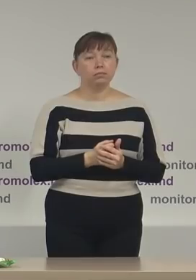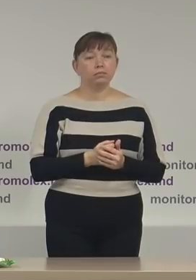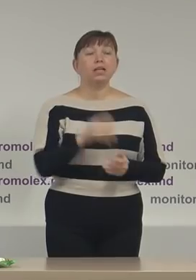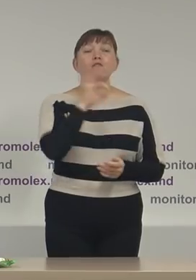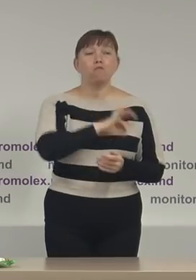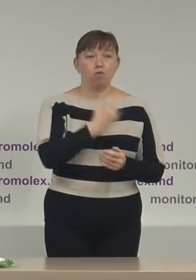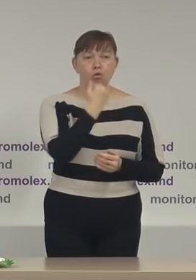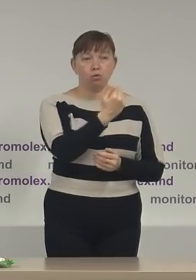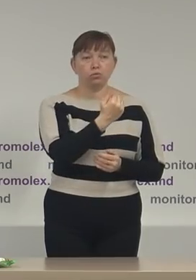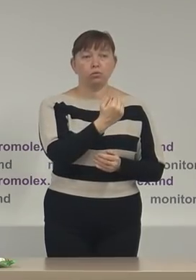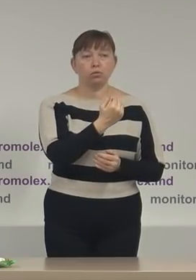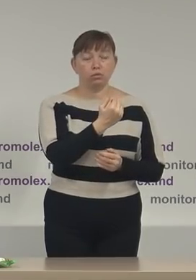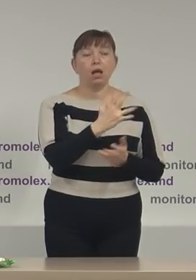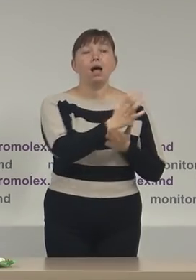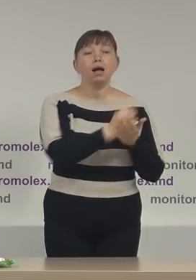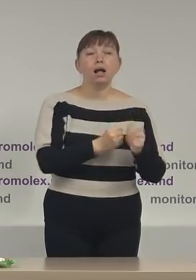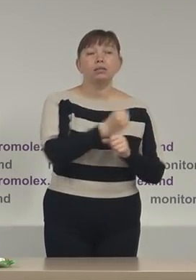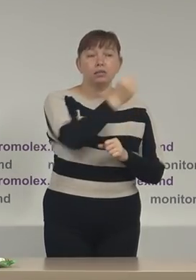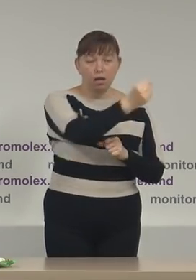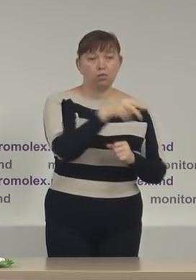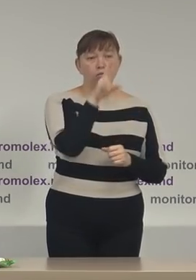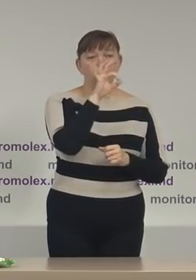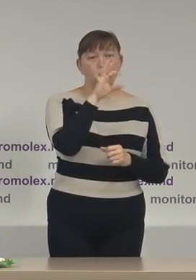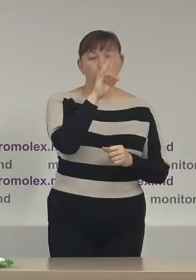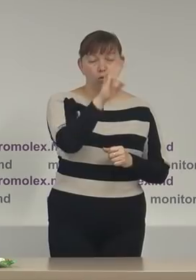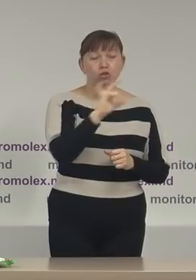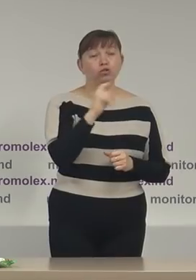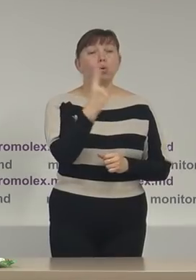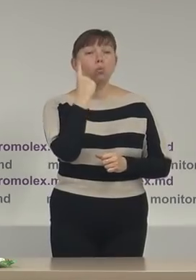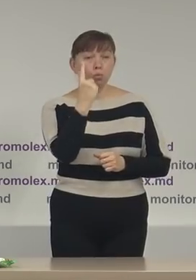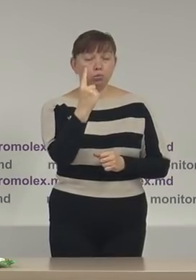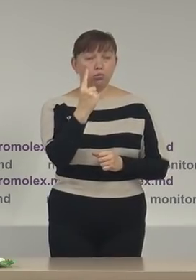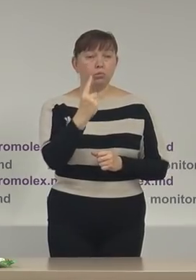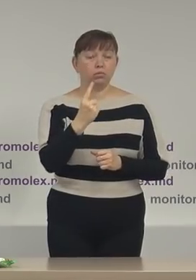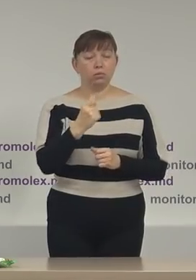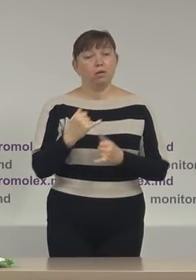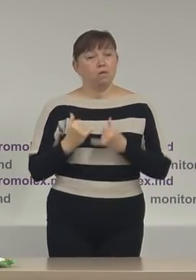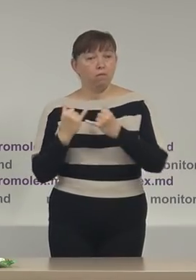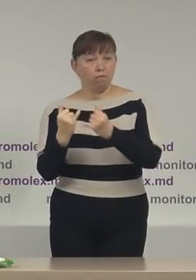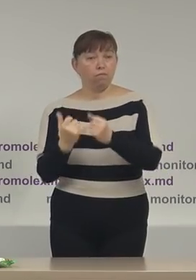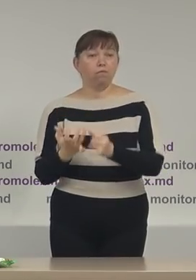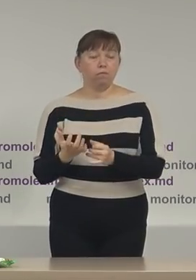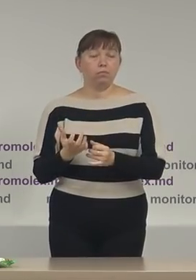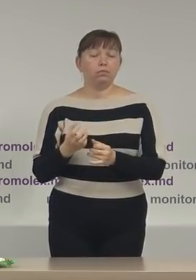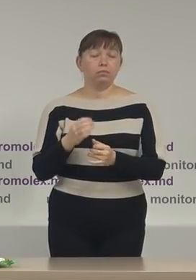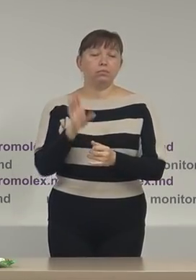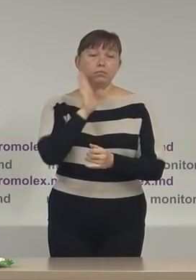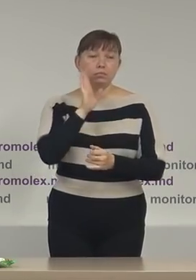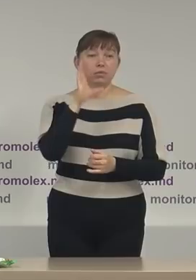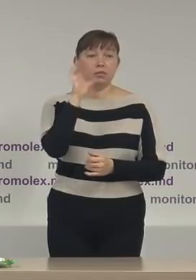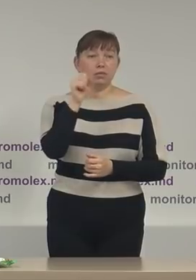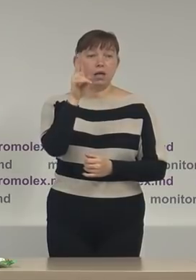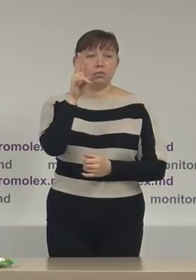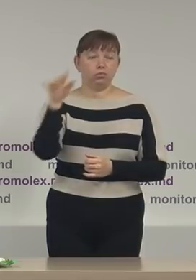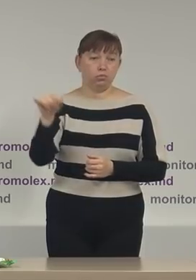folosul candidatului independent Igor Dodon și un caz în favoarea concurentii electorale